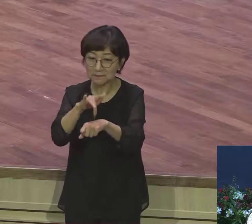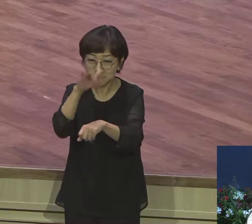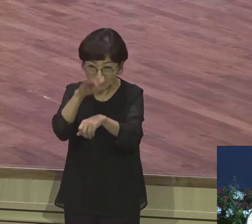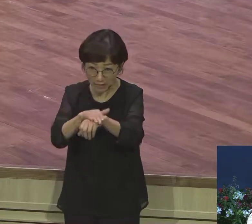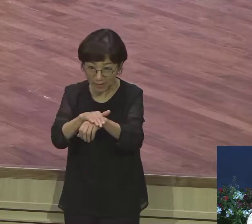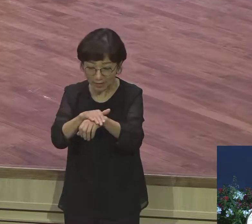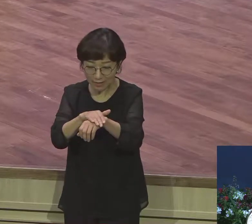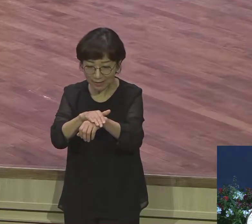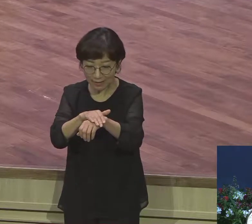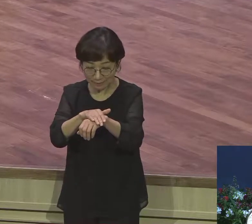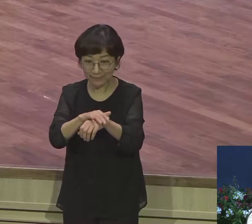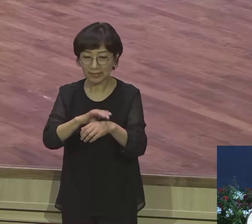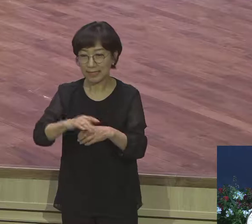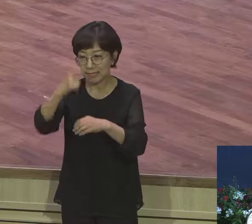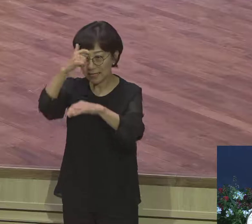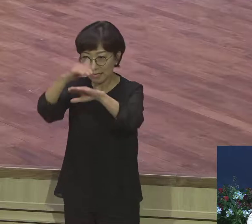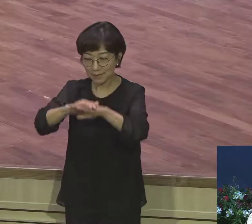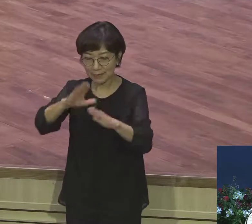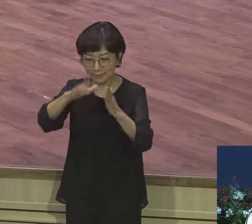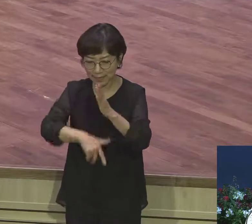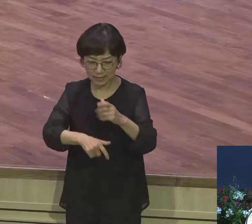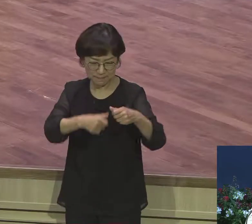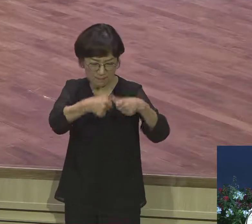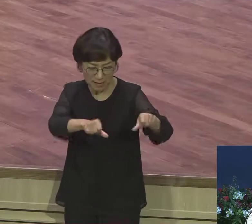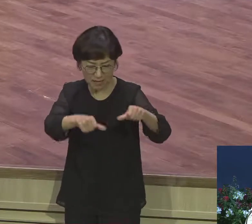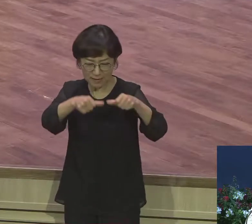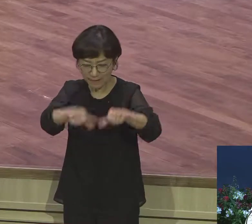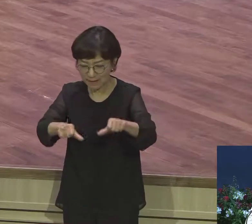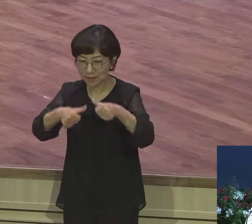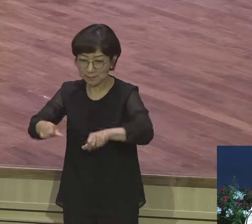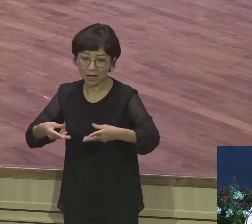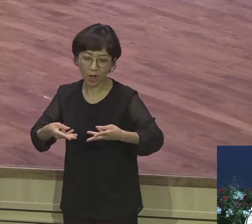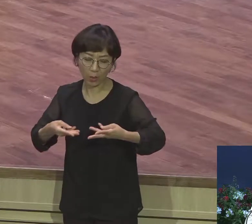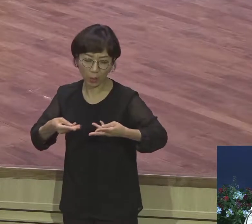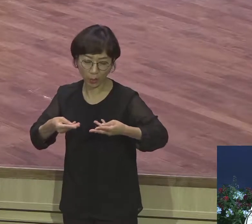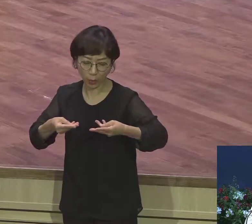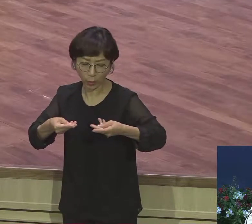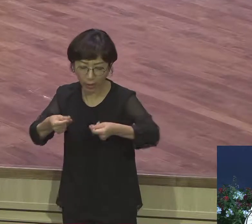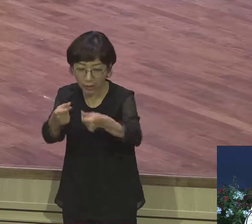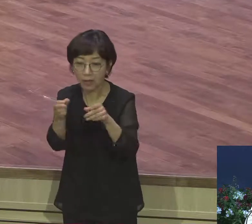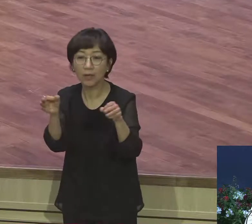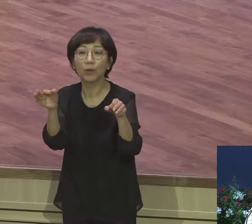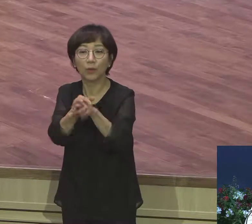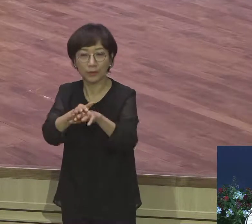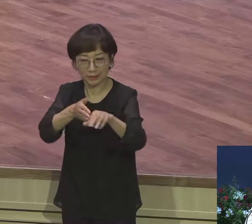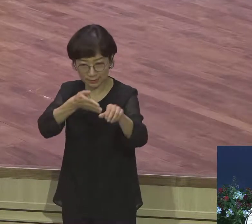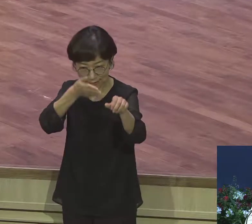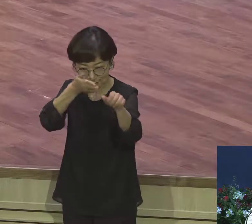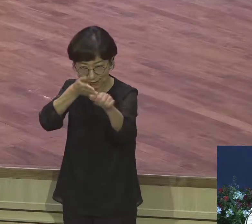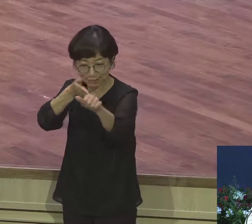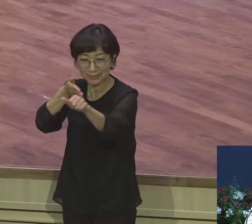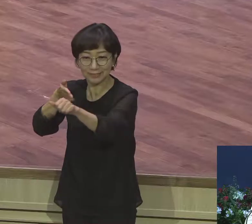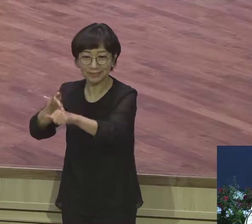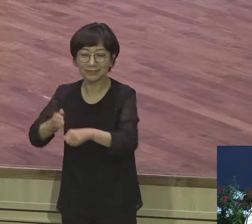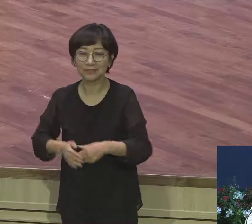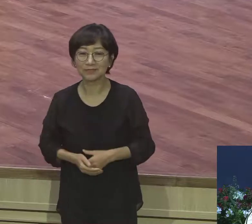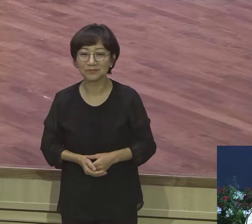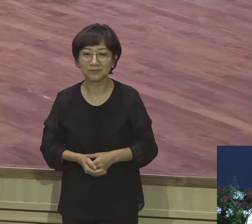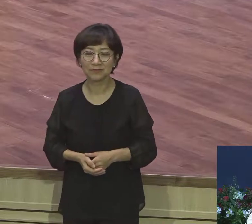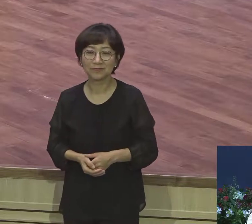쪼개버린 깨 그냥 갈아버리란 말이에요 깨 부서가 갈아버리란 말이에요 그게 예배란 말이에요